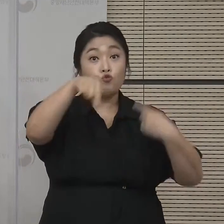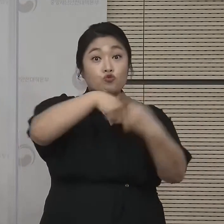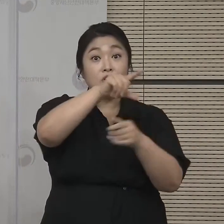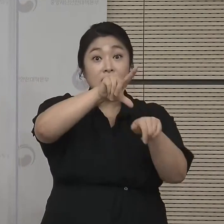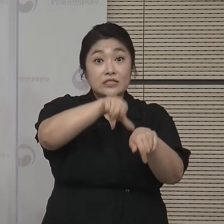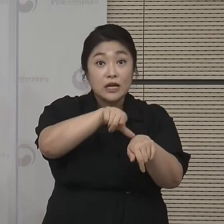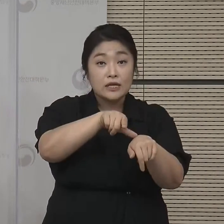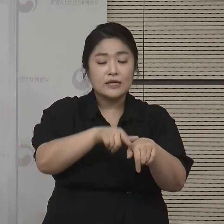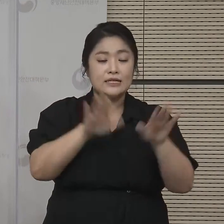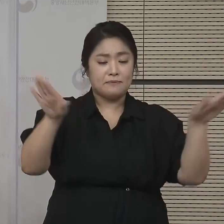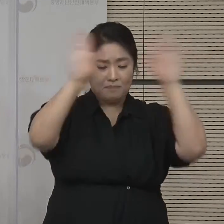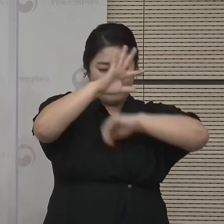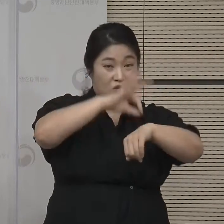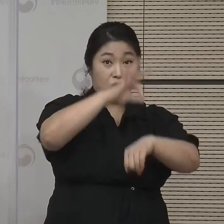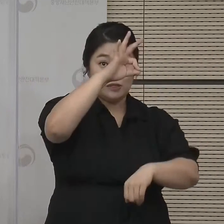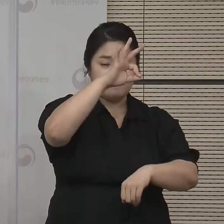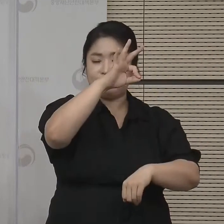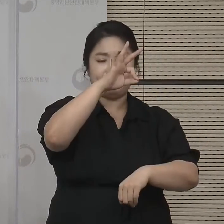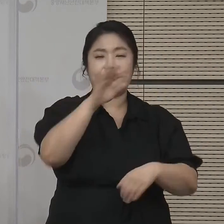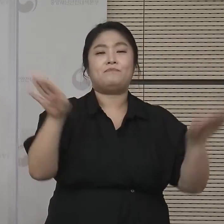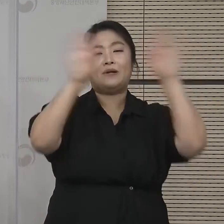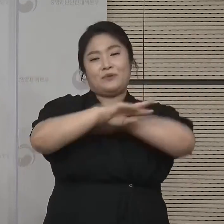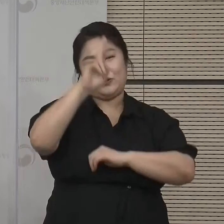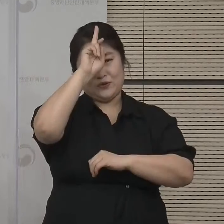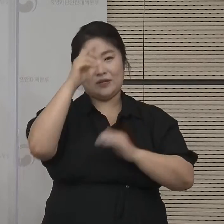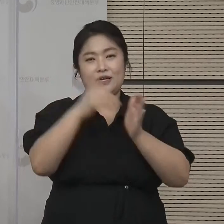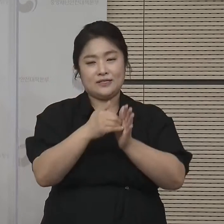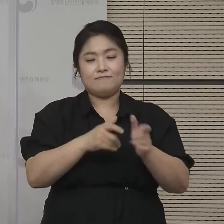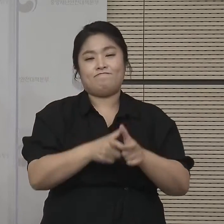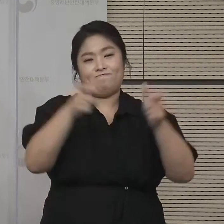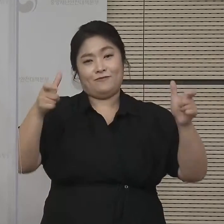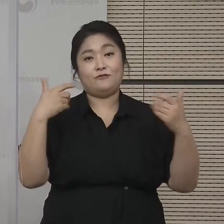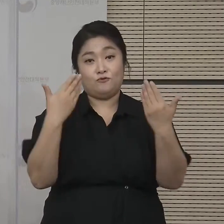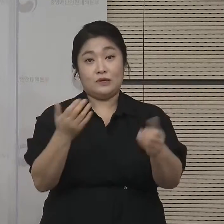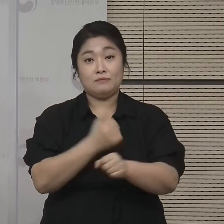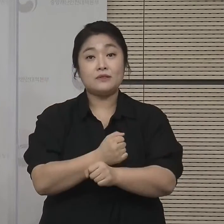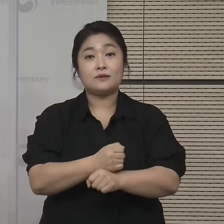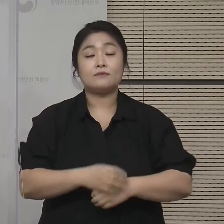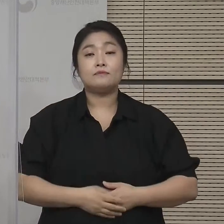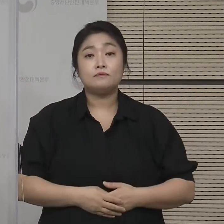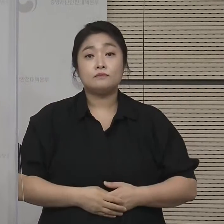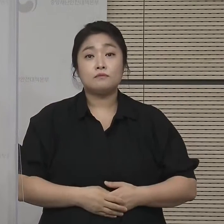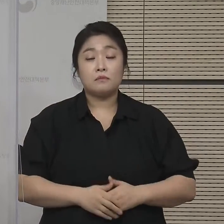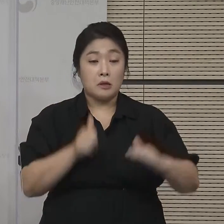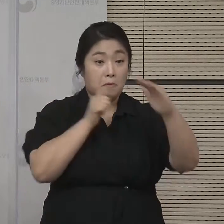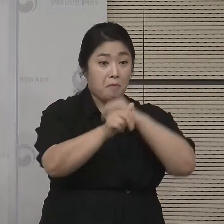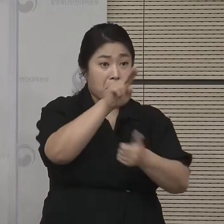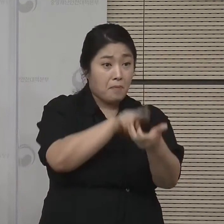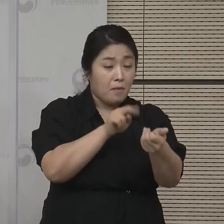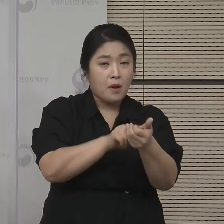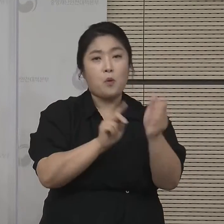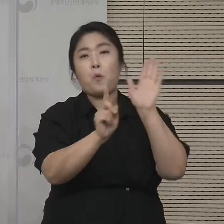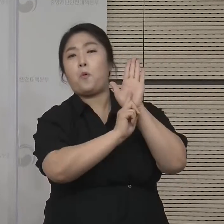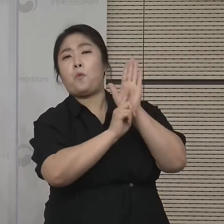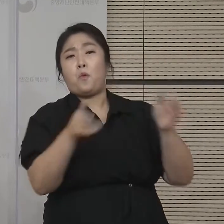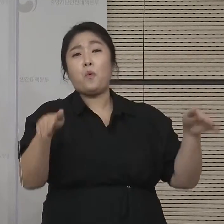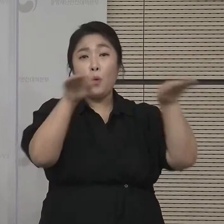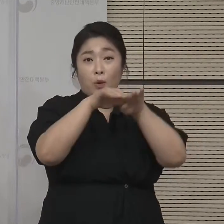현재 22시에서 24시까지로 확대하겠습니다. 방문판배 홍보관이 있습니다.